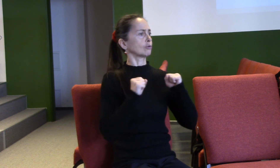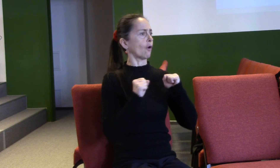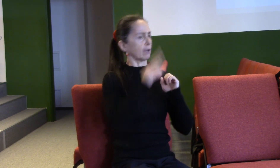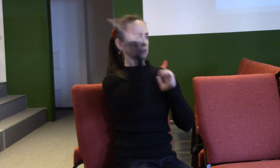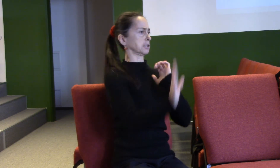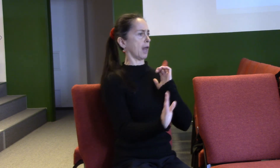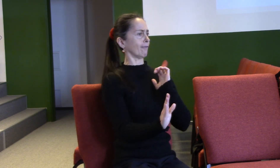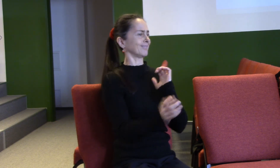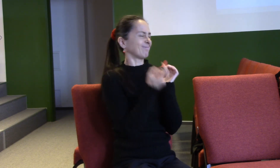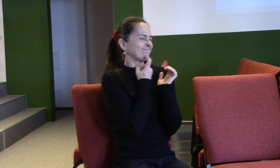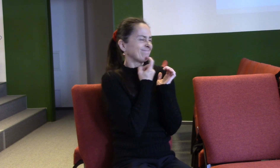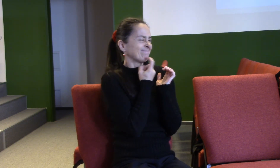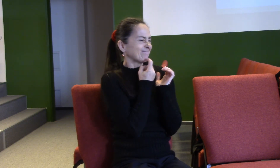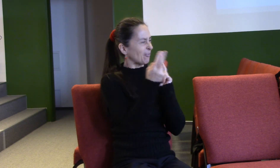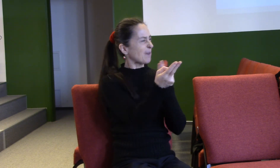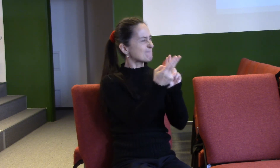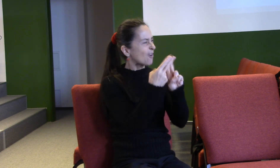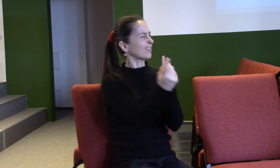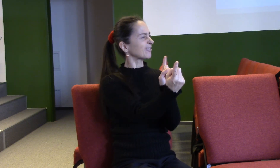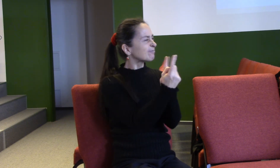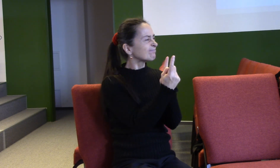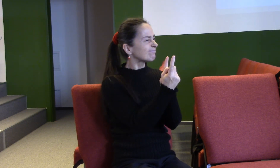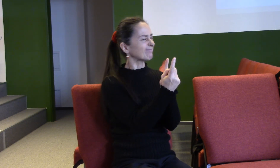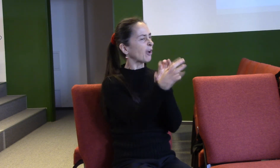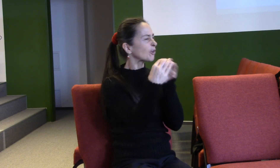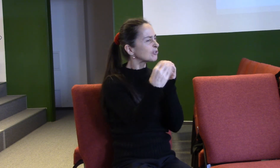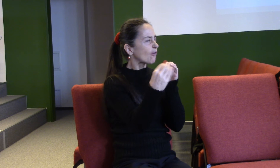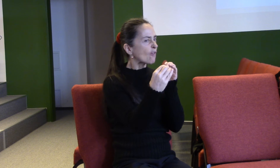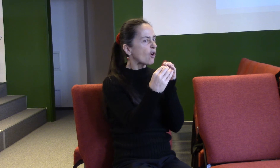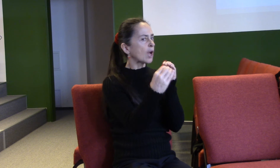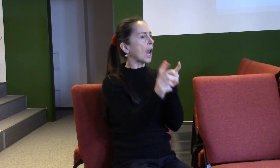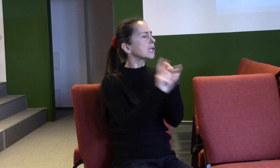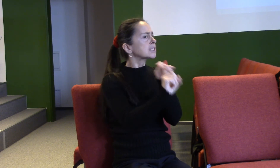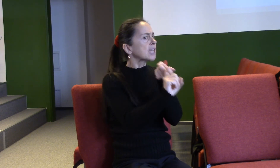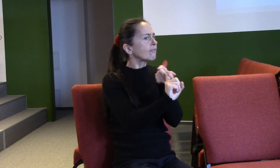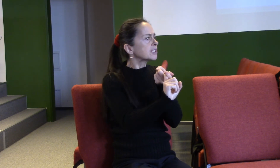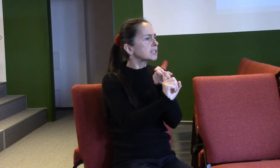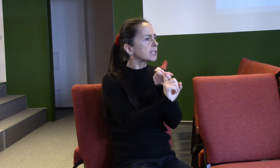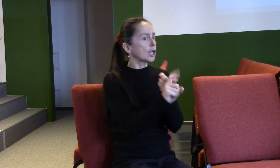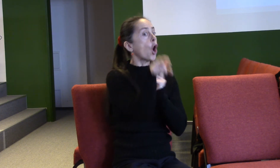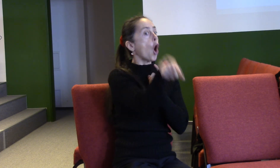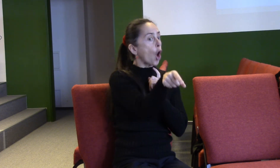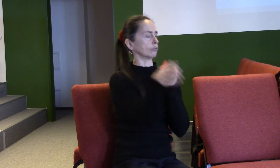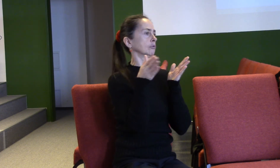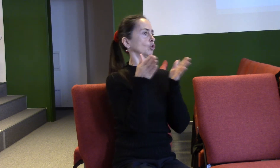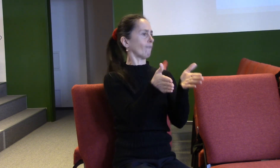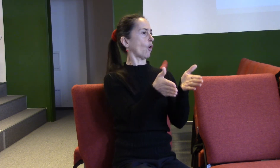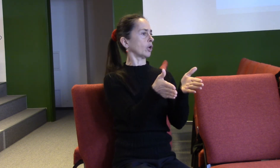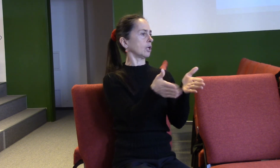mít s ním nějaký důvěrný rozhovor, ale závisí to na tom, jak se rozhodne on, ne my. A my konec